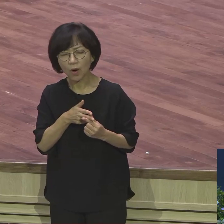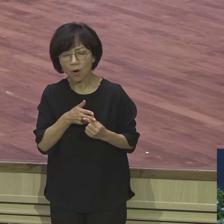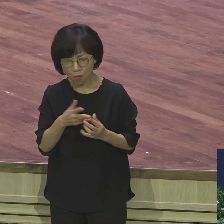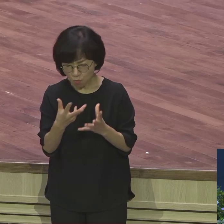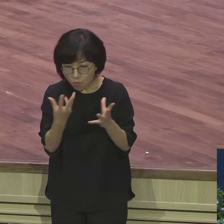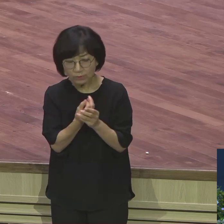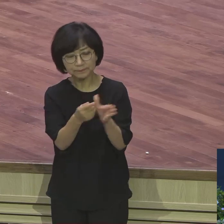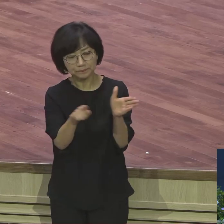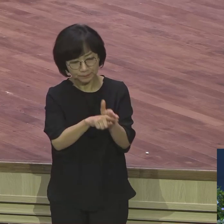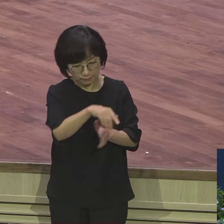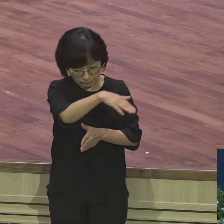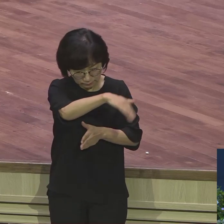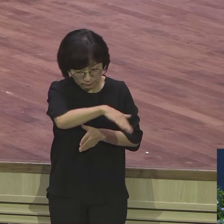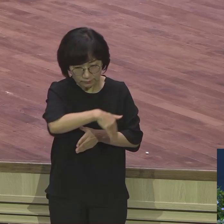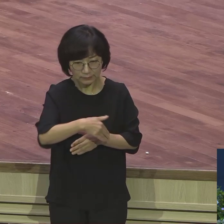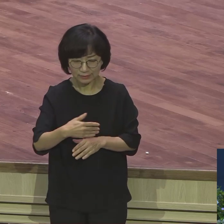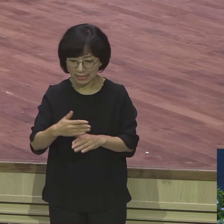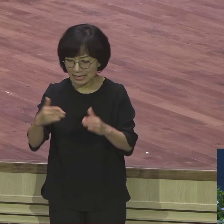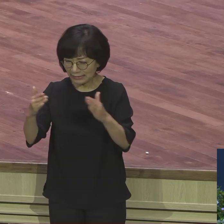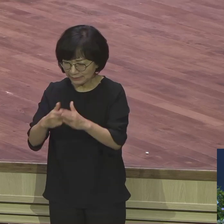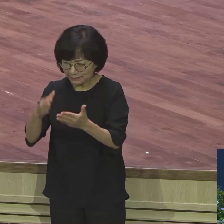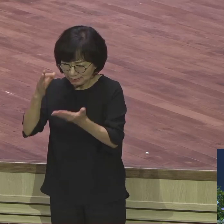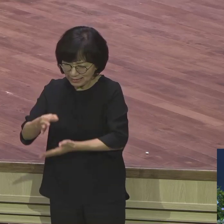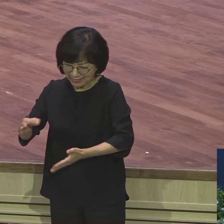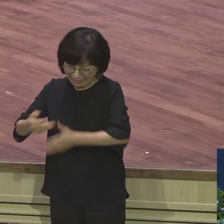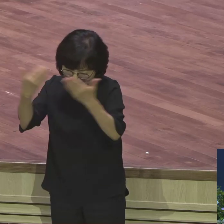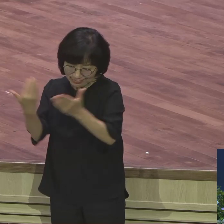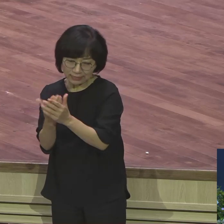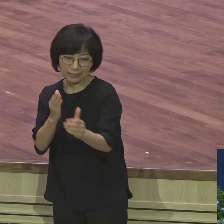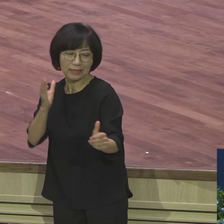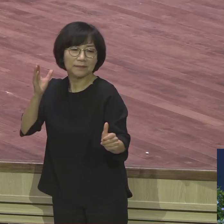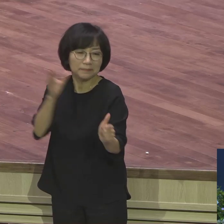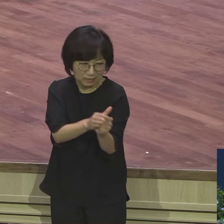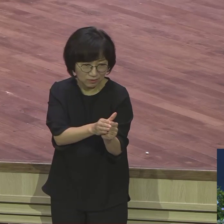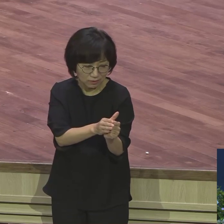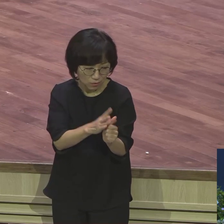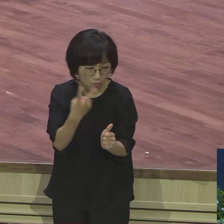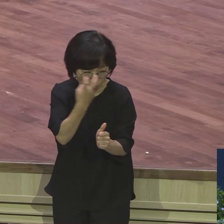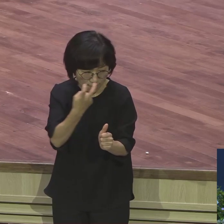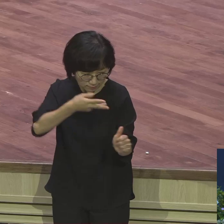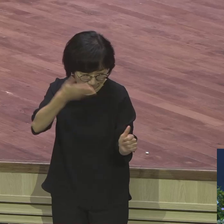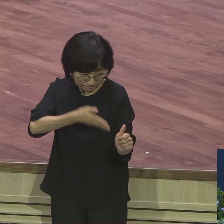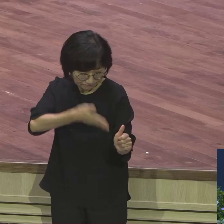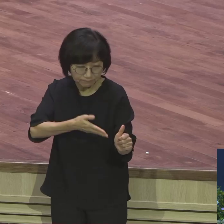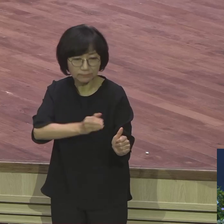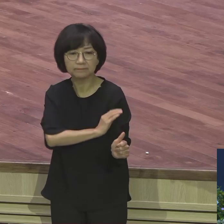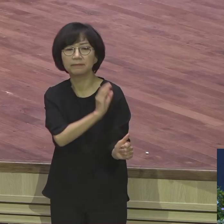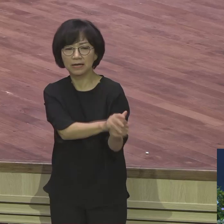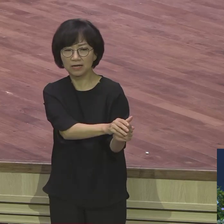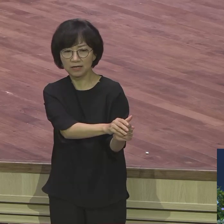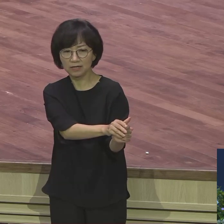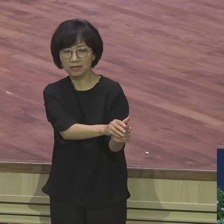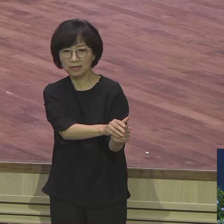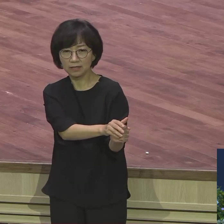요셉에게 모든 소위를 맡겨서 그로 하여금 관리하겠습니다 다 맡겼어요 돈 돈